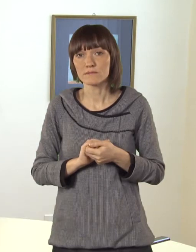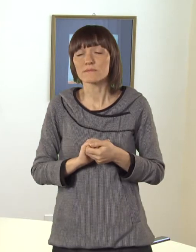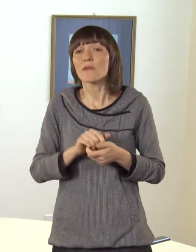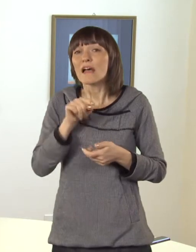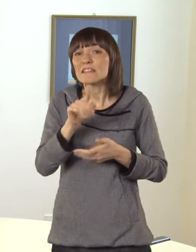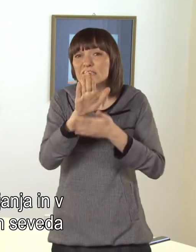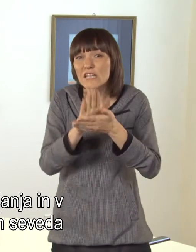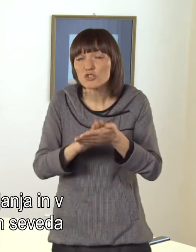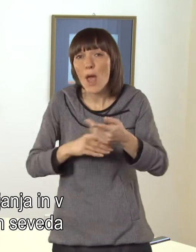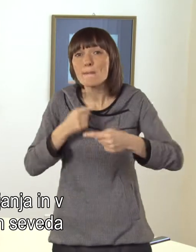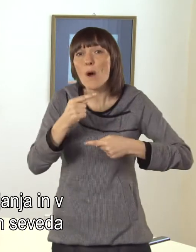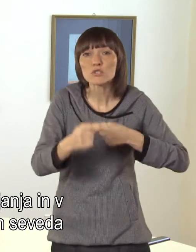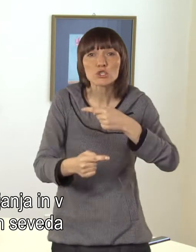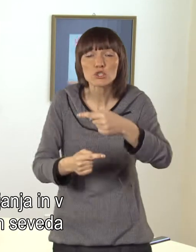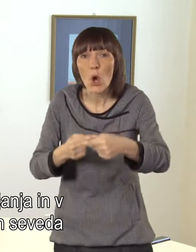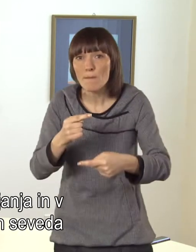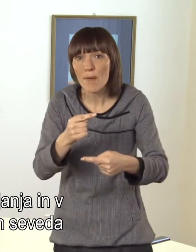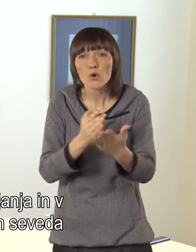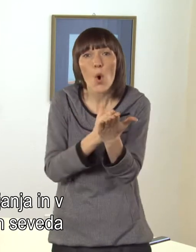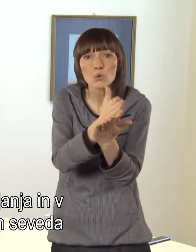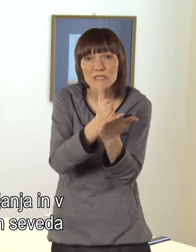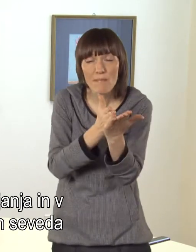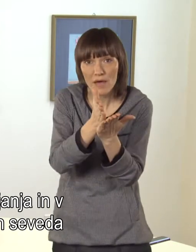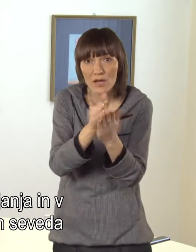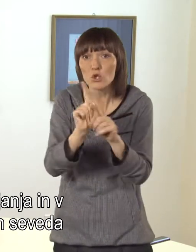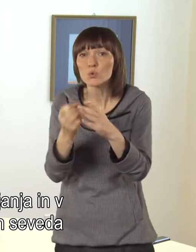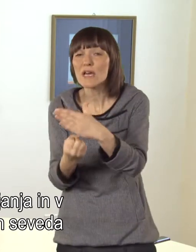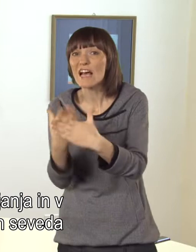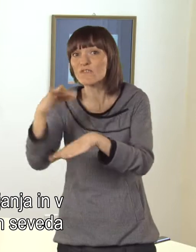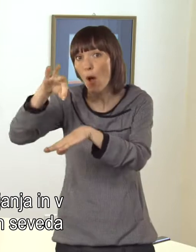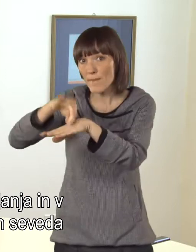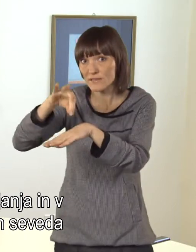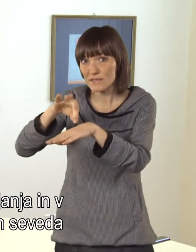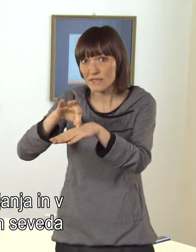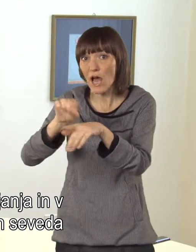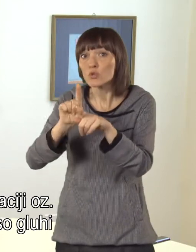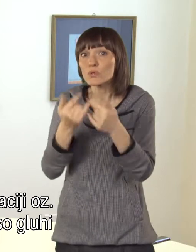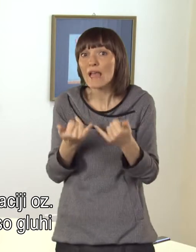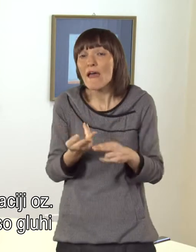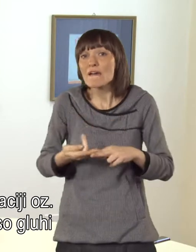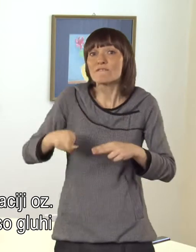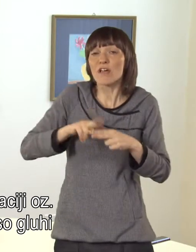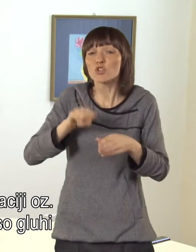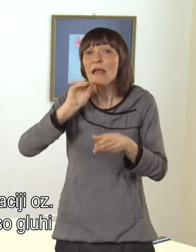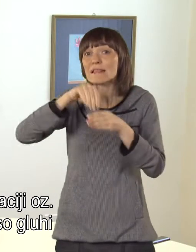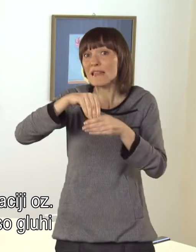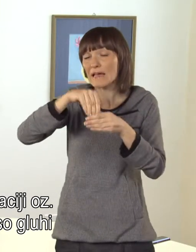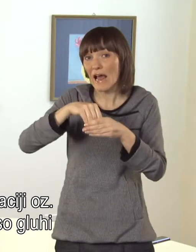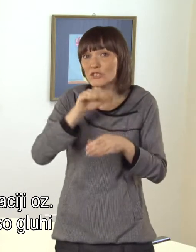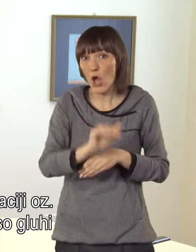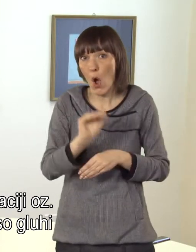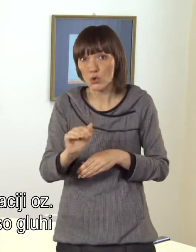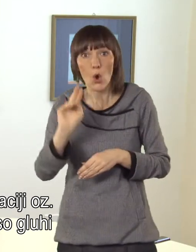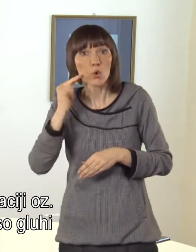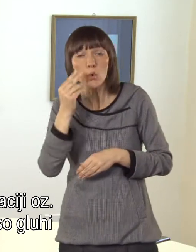v postopkih osmerjenja in pa v razvoju medicine, pa seveda v povečenji integraciji